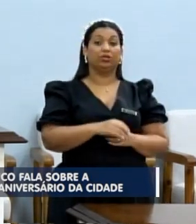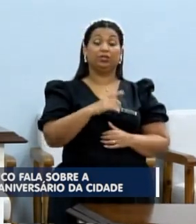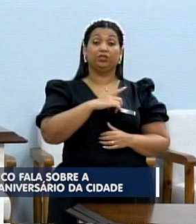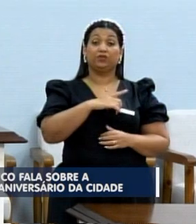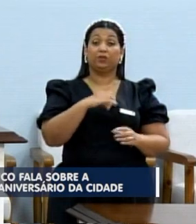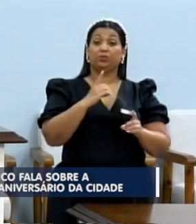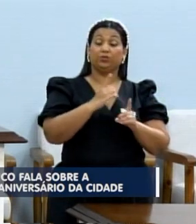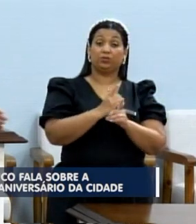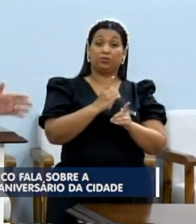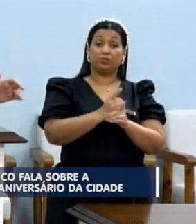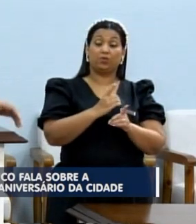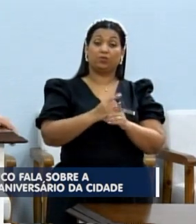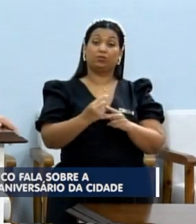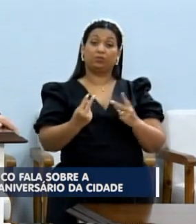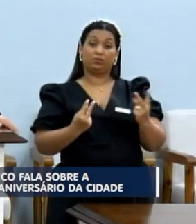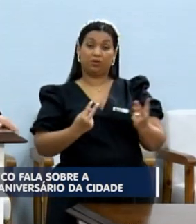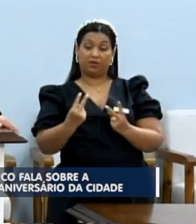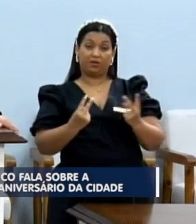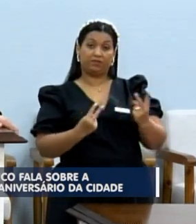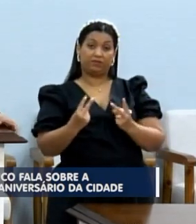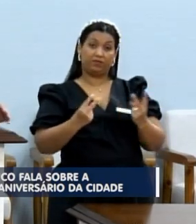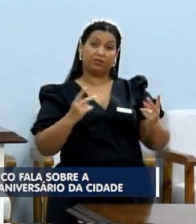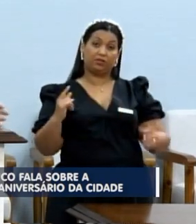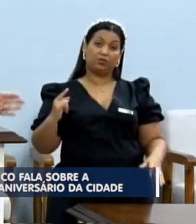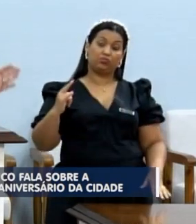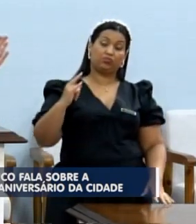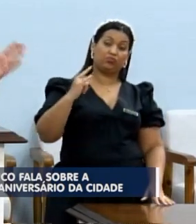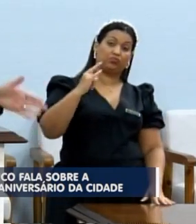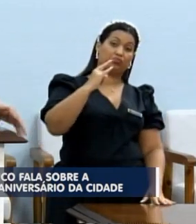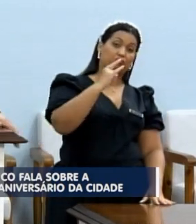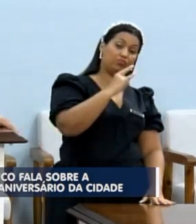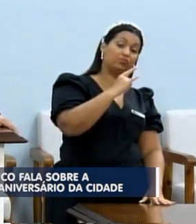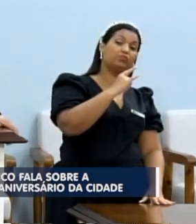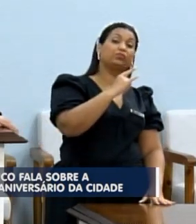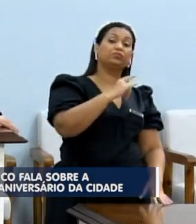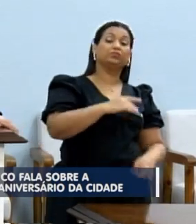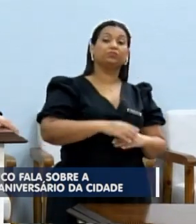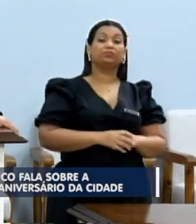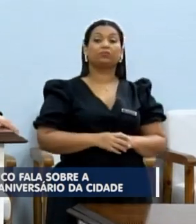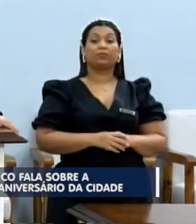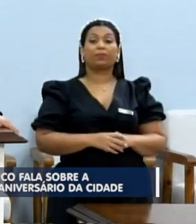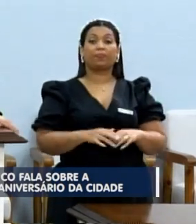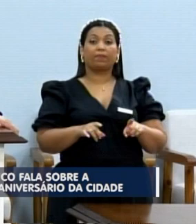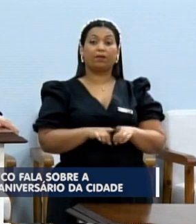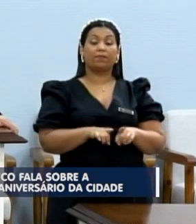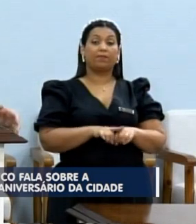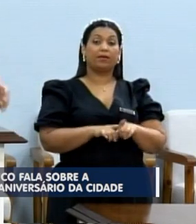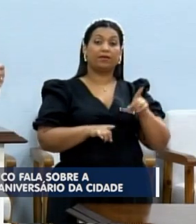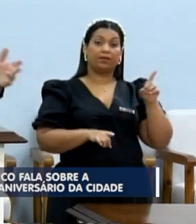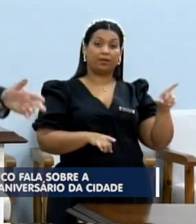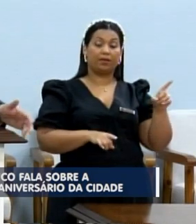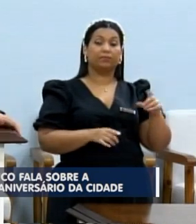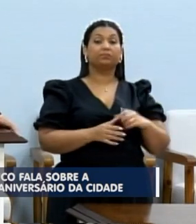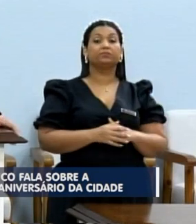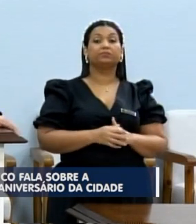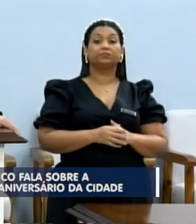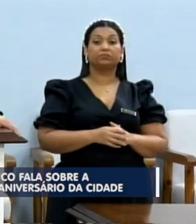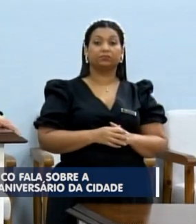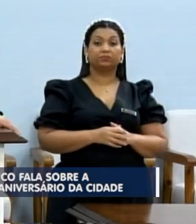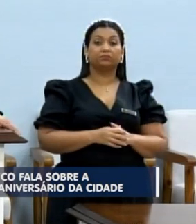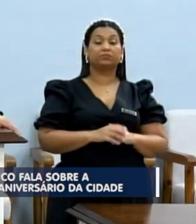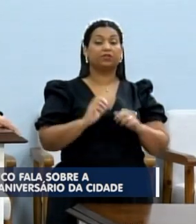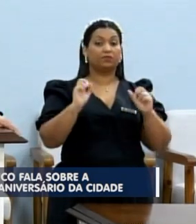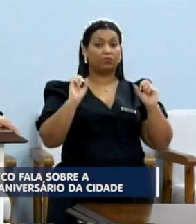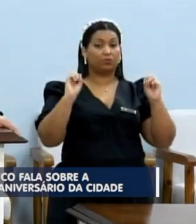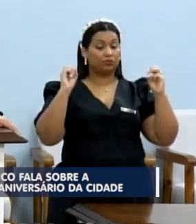encontro tanto na avenida ali do aeroporto, no trio, na marcha, como lá no recinto de exposição, onde teve alguns